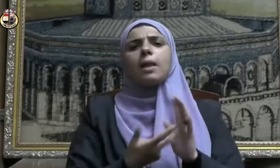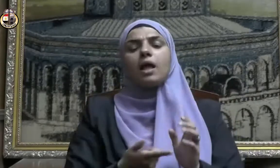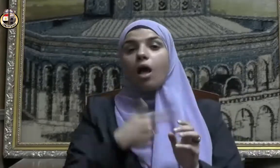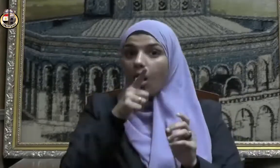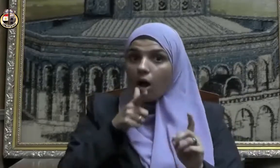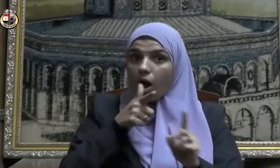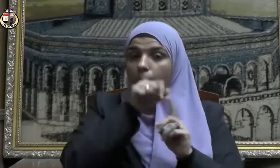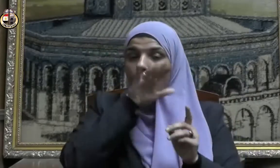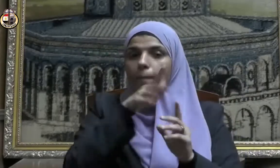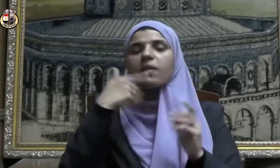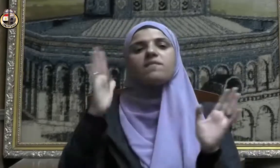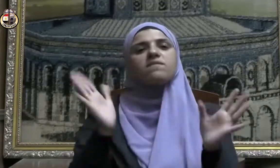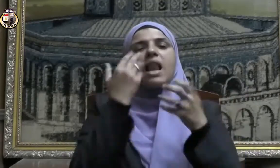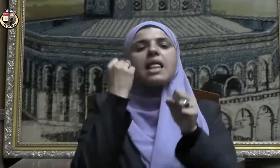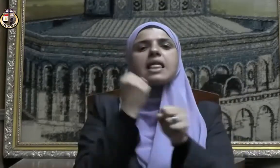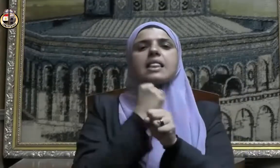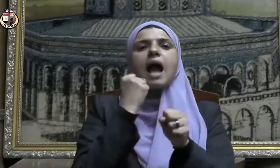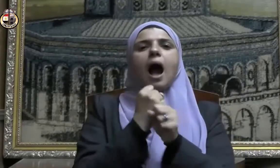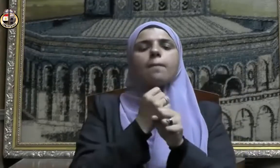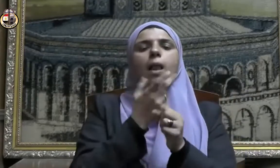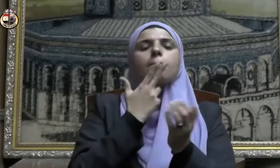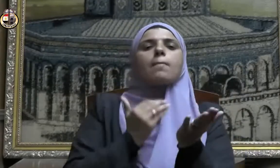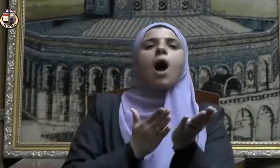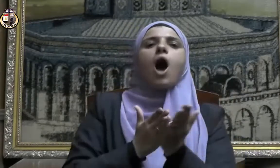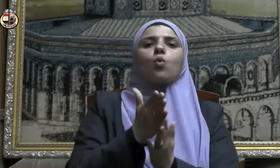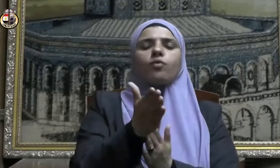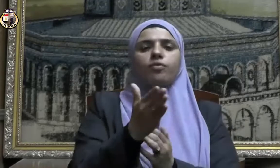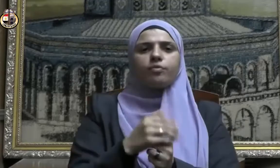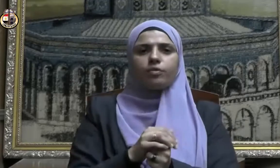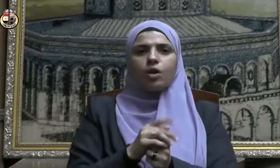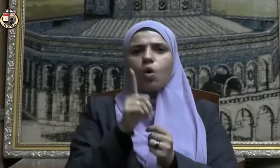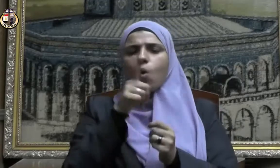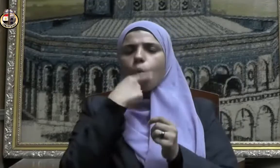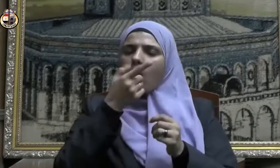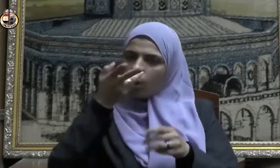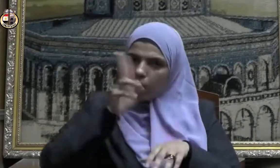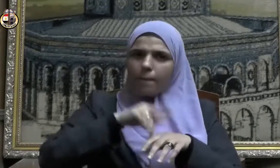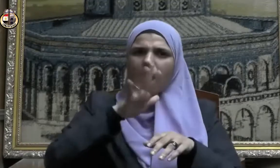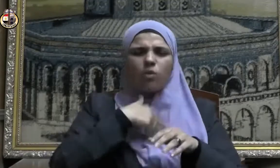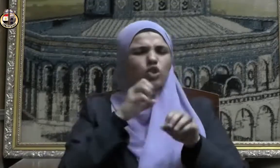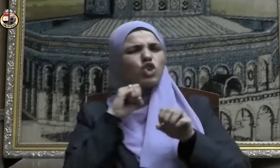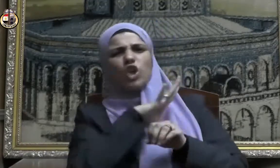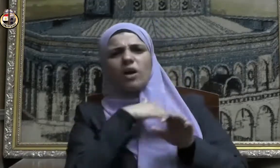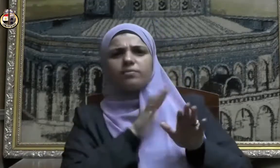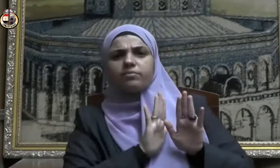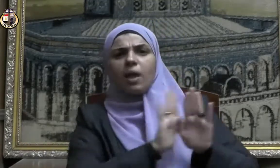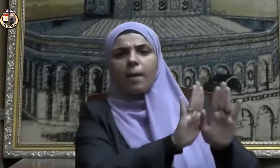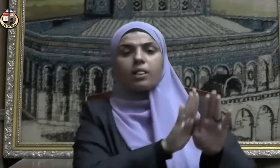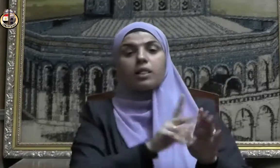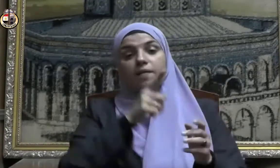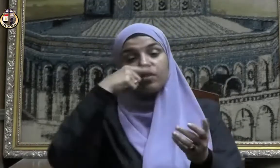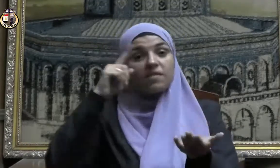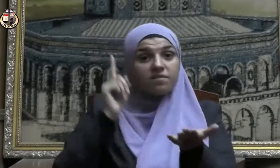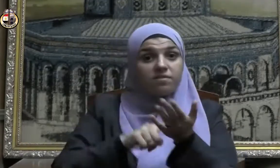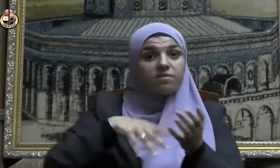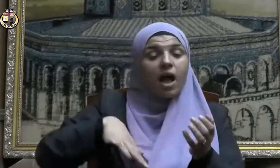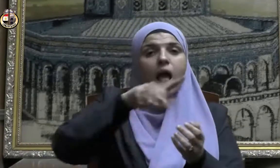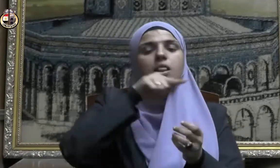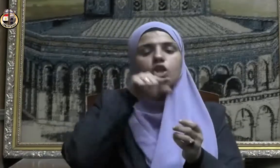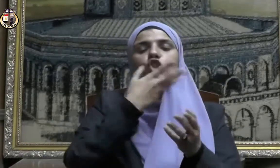قال فليعمل بالمعروف وليمسك عن الشر فإنها له